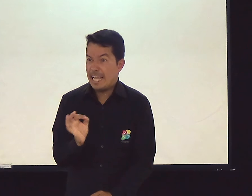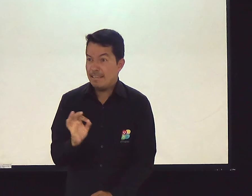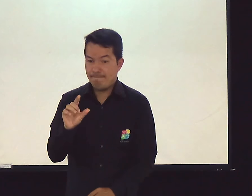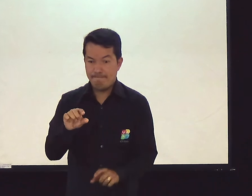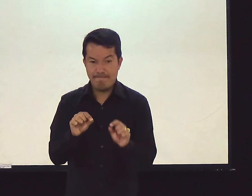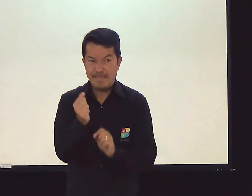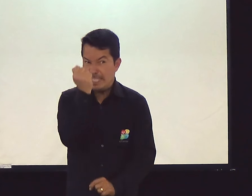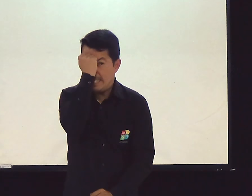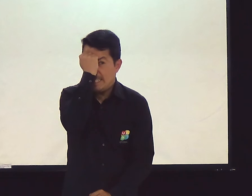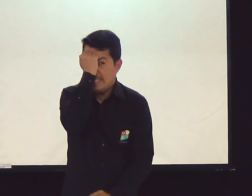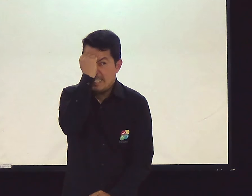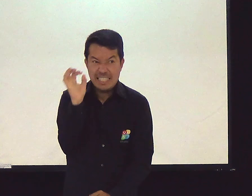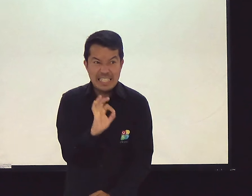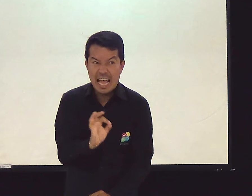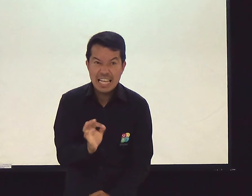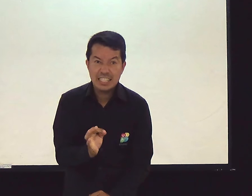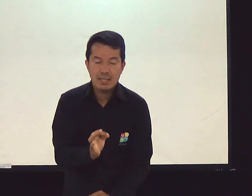se arrepende. Não se arrepende.